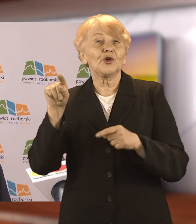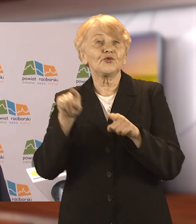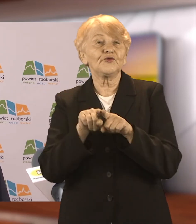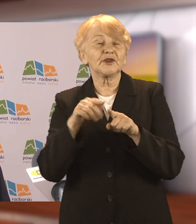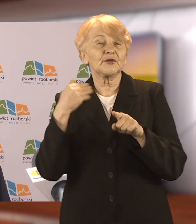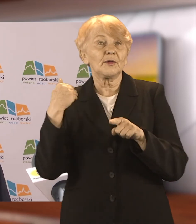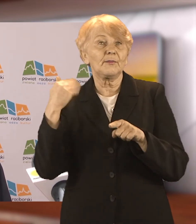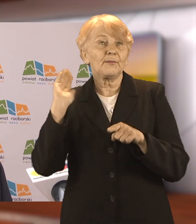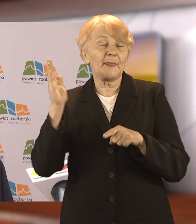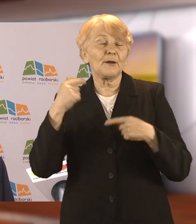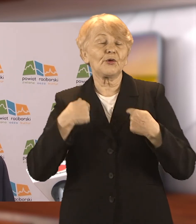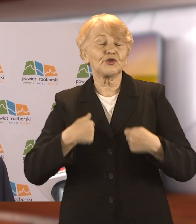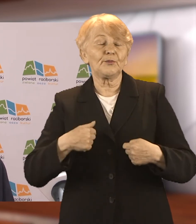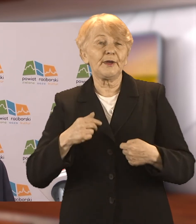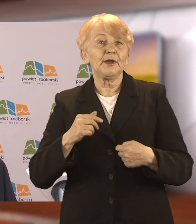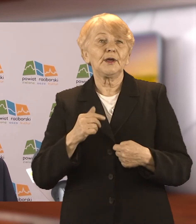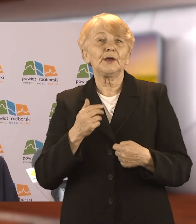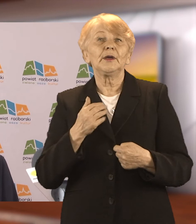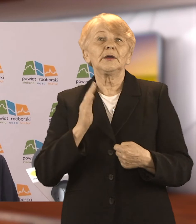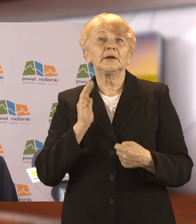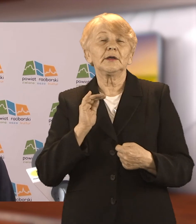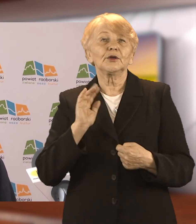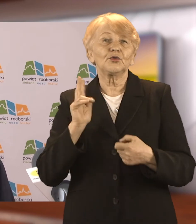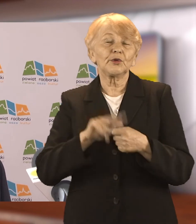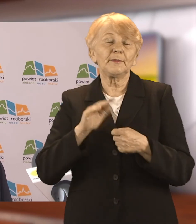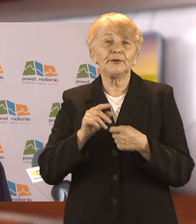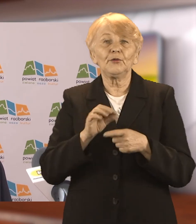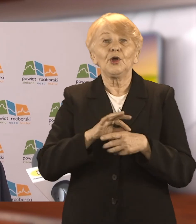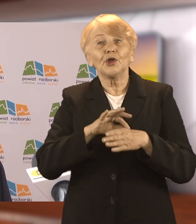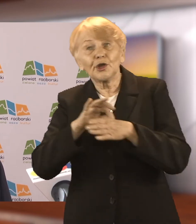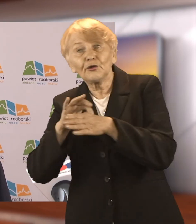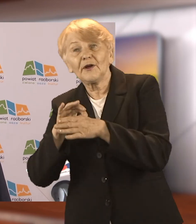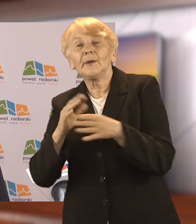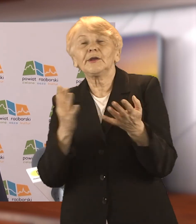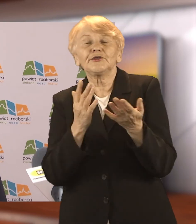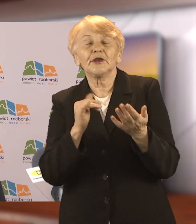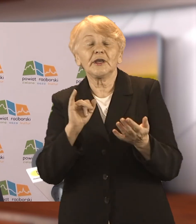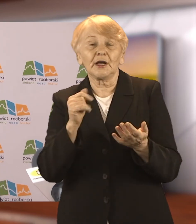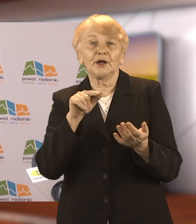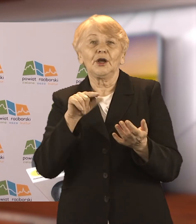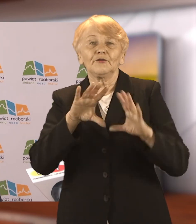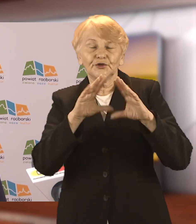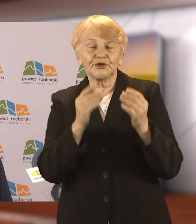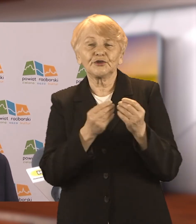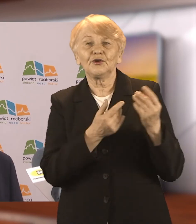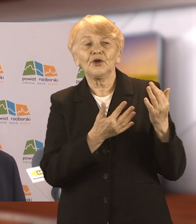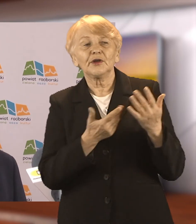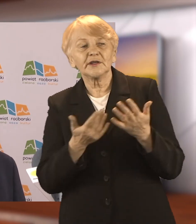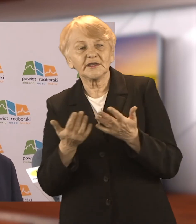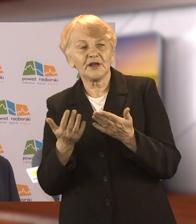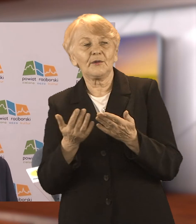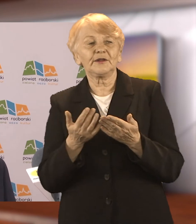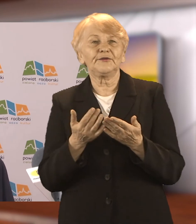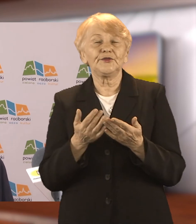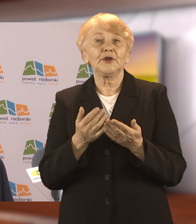będą pomagały w kierowaniu, podpowiadaniu, w które miejsca konkretnie, gdzie